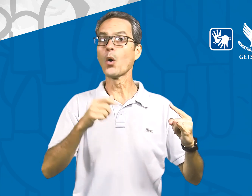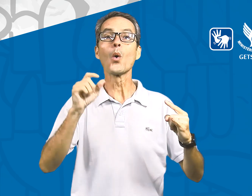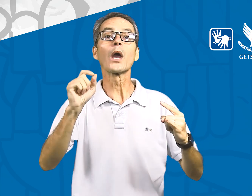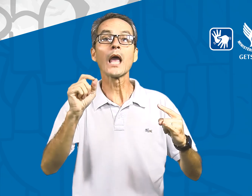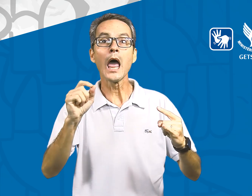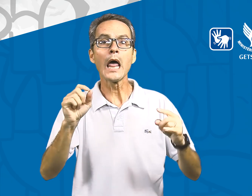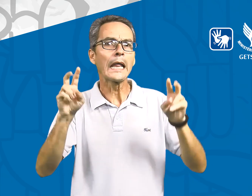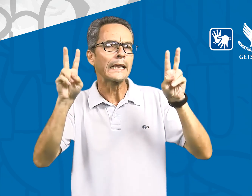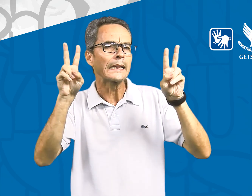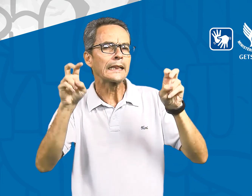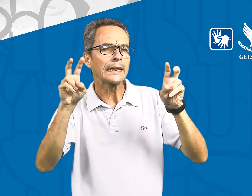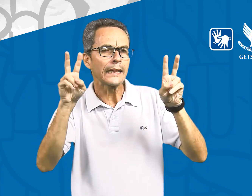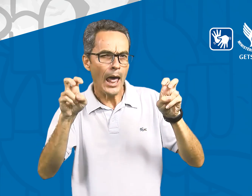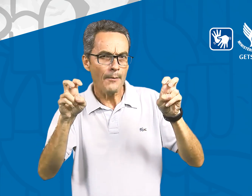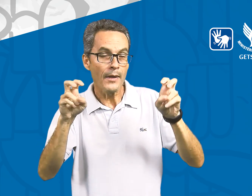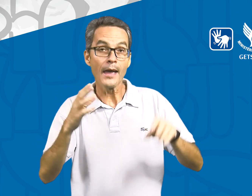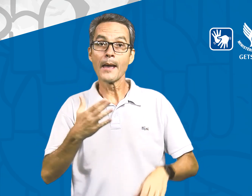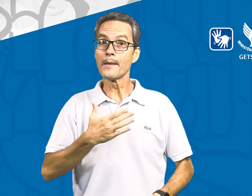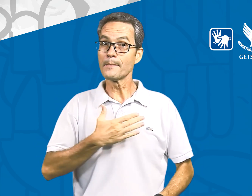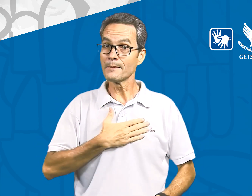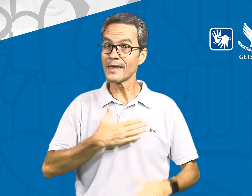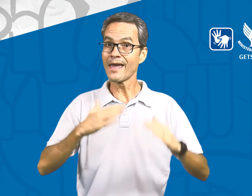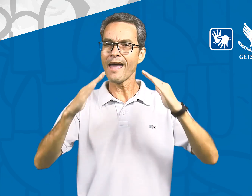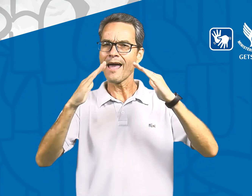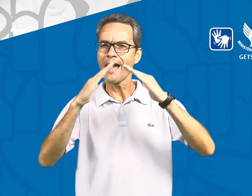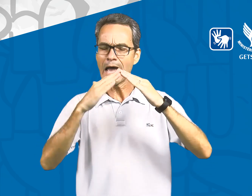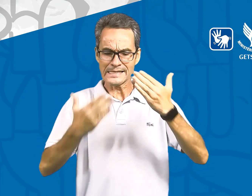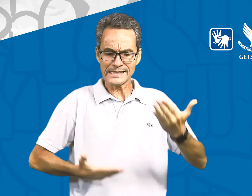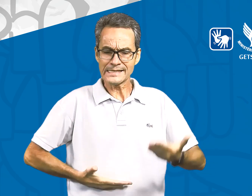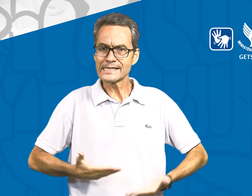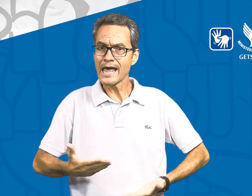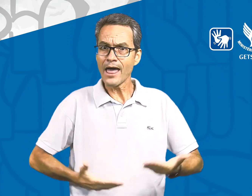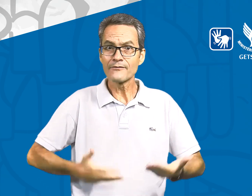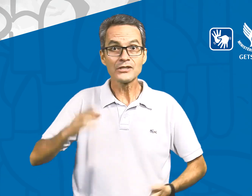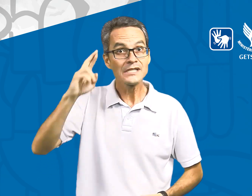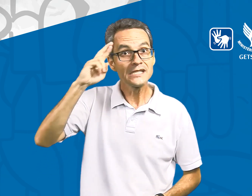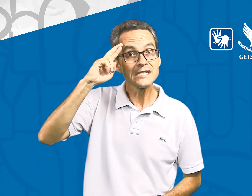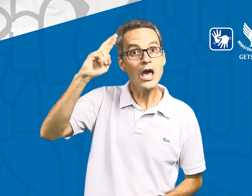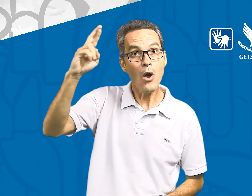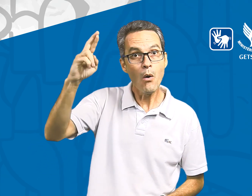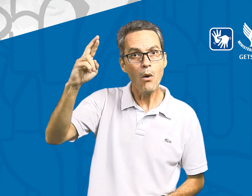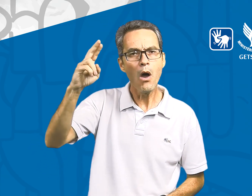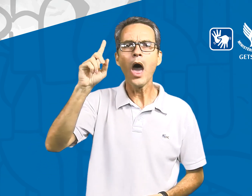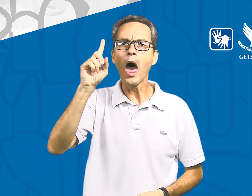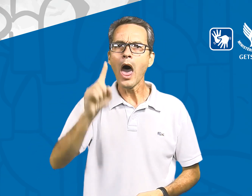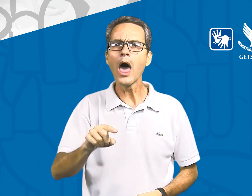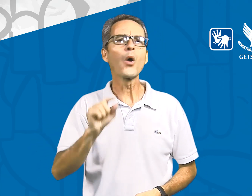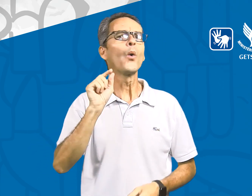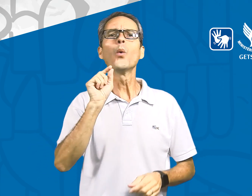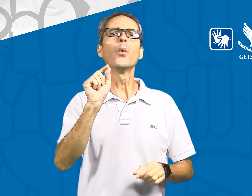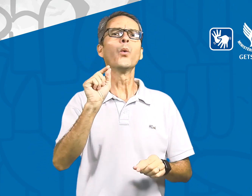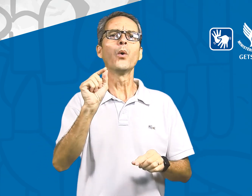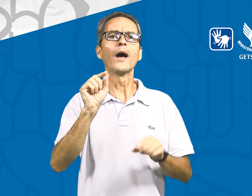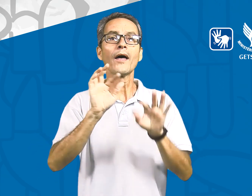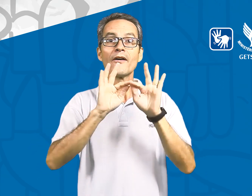O tema será, eu e minha casa serviremos ao Senhor. O que será abordado?